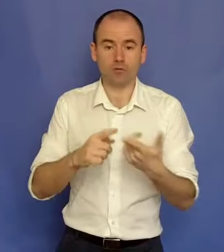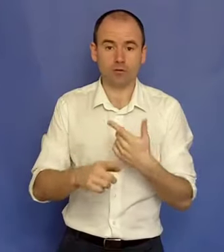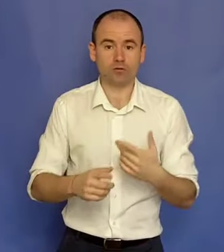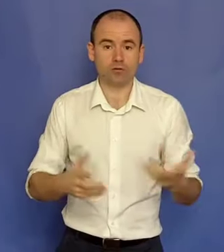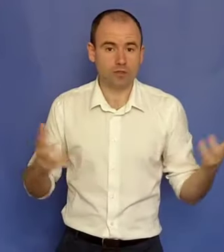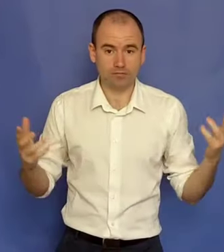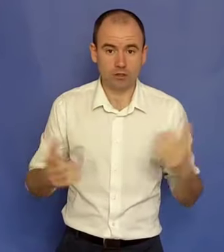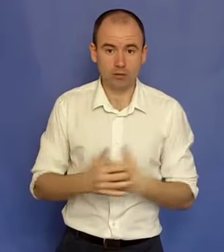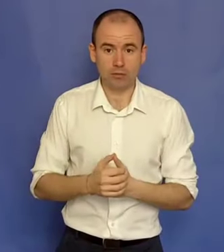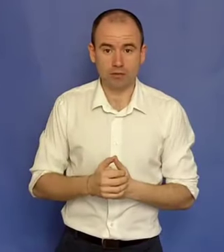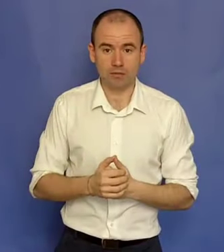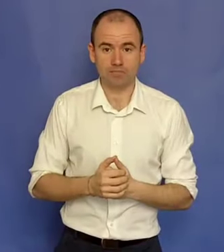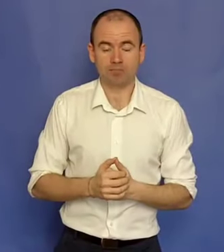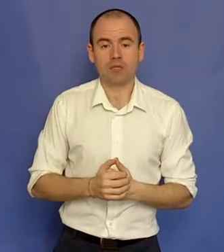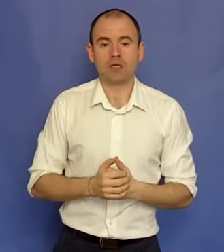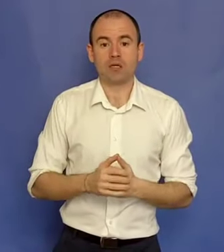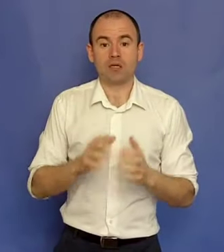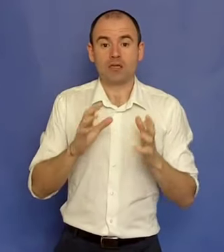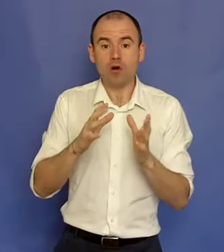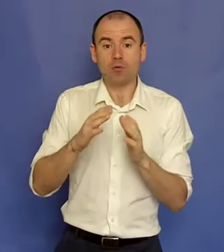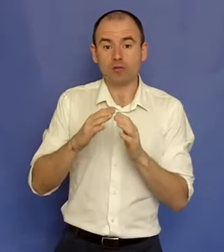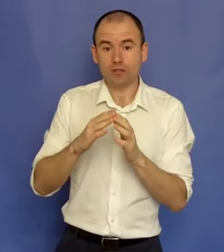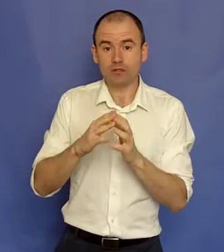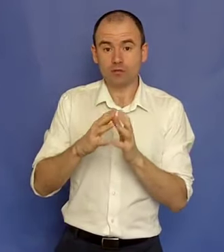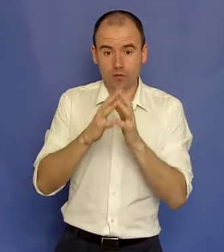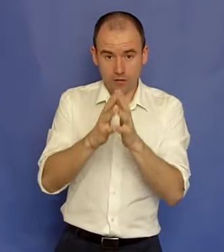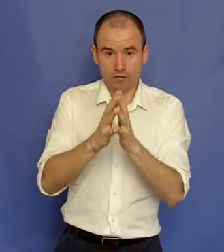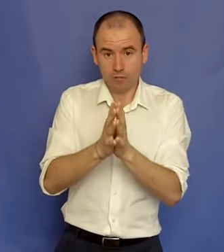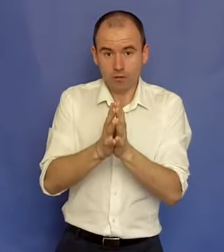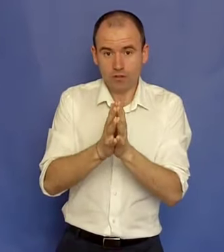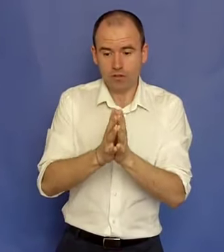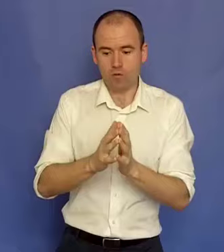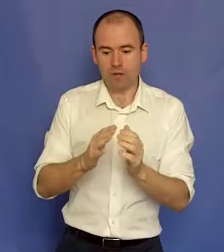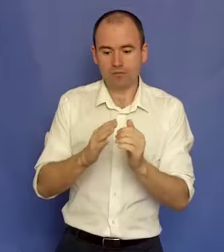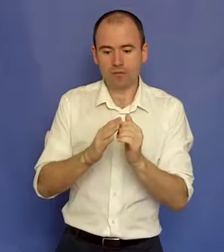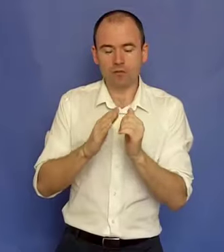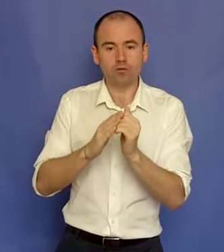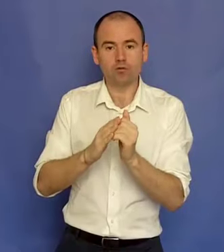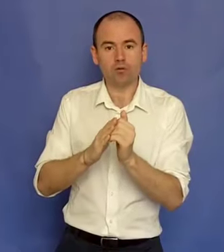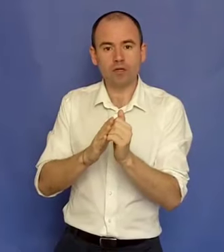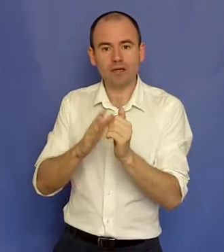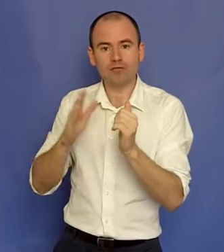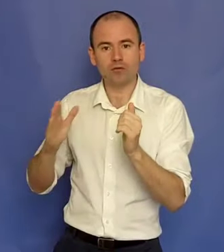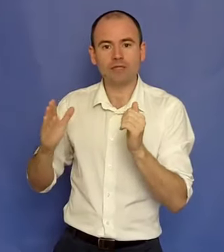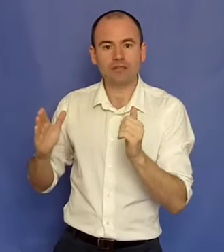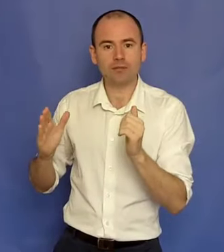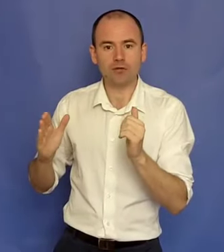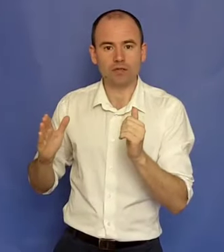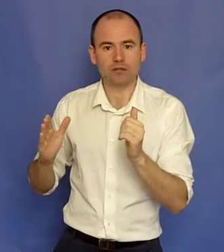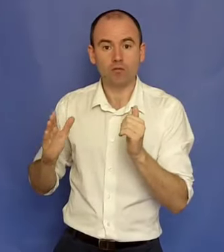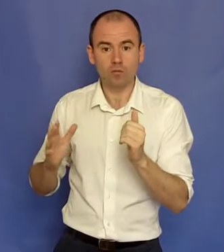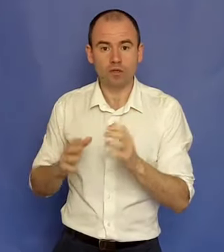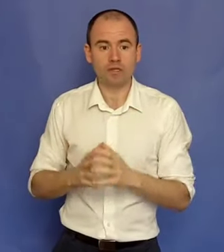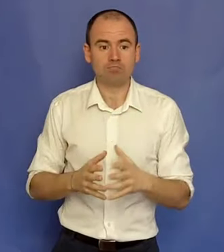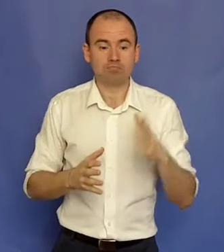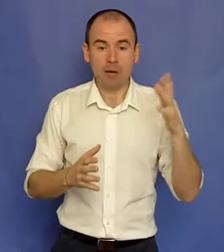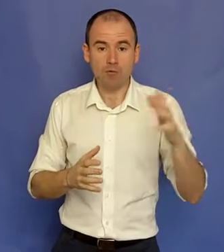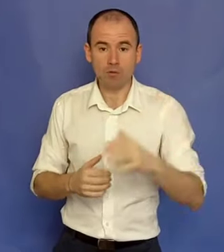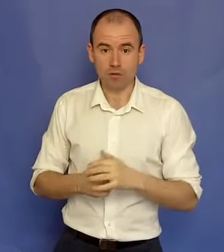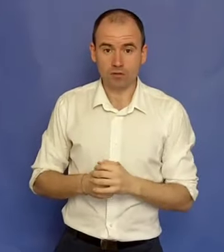ca un doctor și așa mai departe. Eu am reușit, cu ceea ce spun și ție acum, să duc lucrurile la nivelul de antreprenoriat. Cum? Am un blog